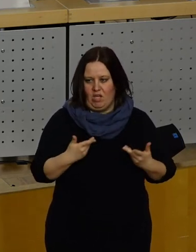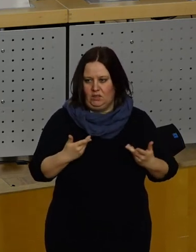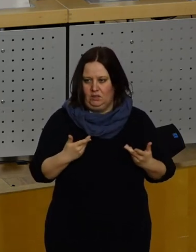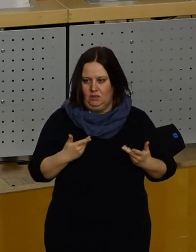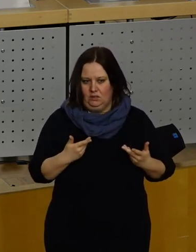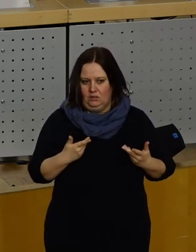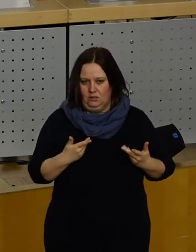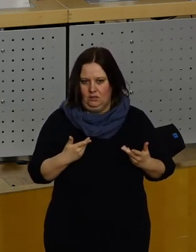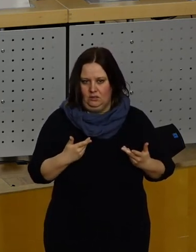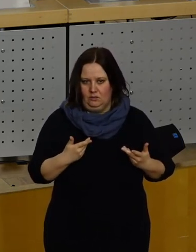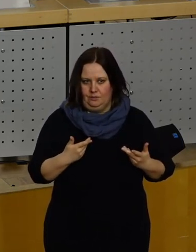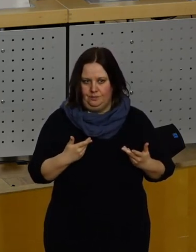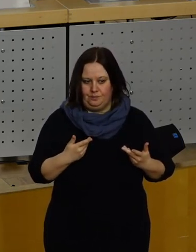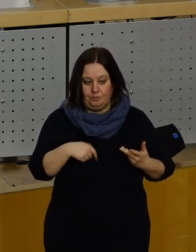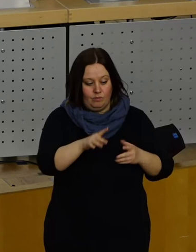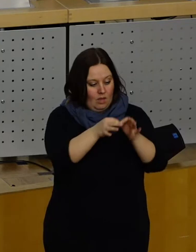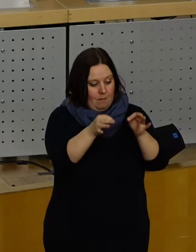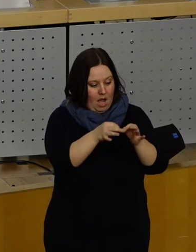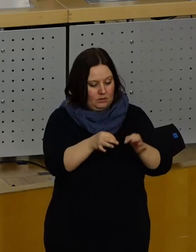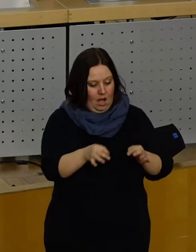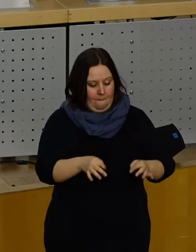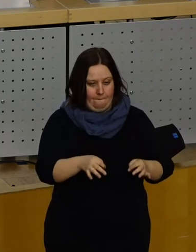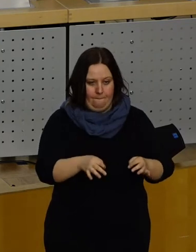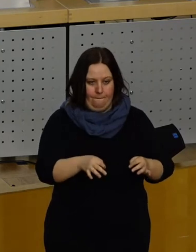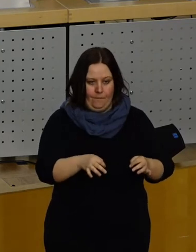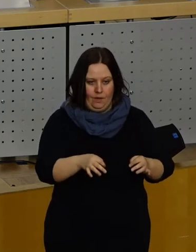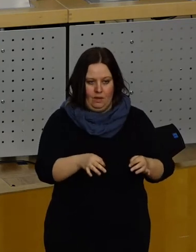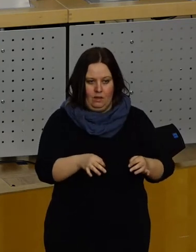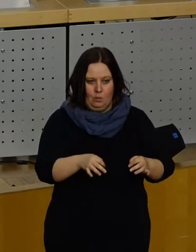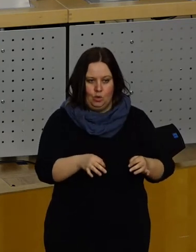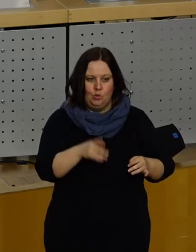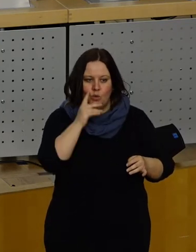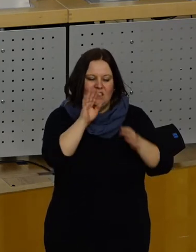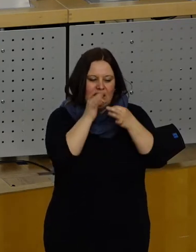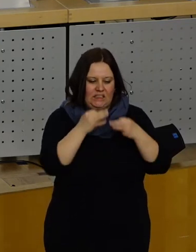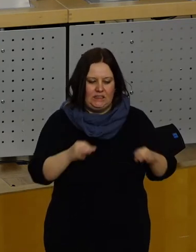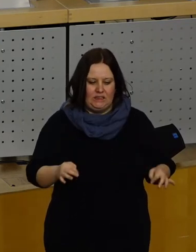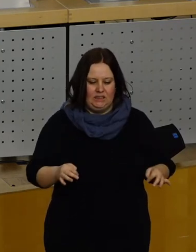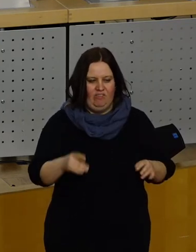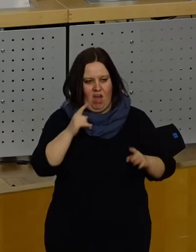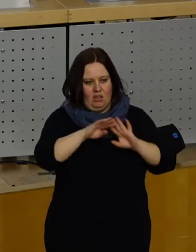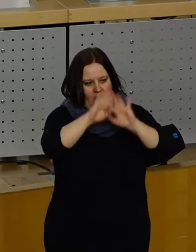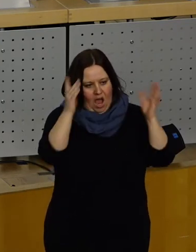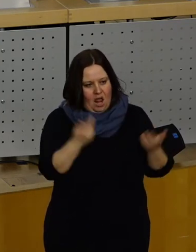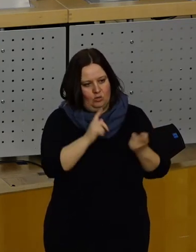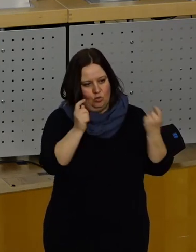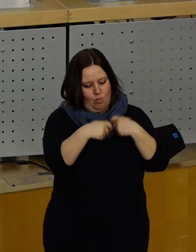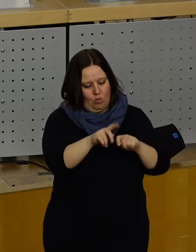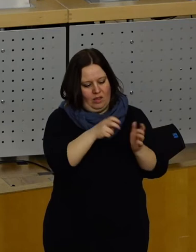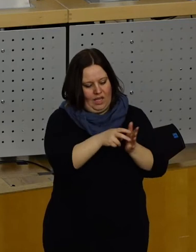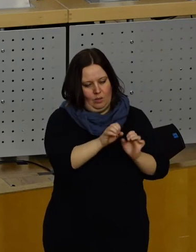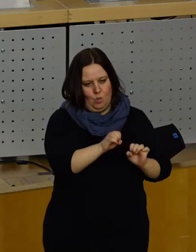dass viele Maßnahmen immer nur ganz gründlich gingen. Also immer nur, wenn alles umgebaut wurde.